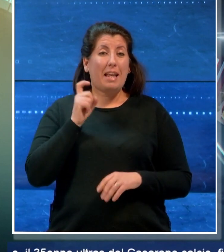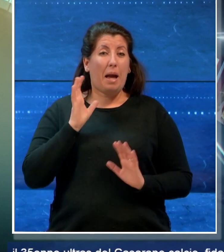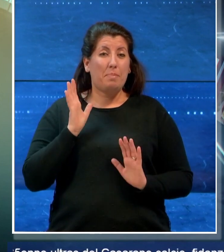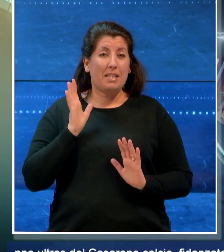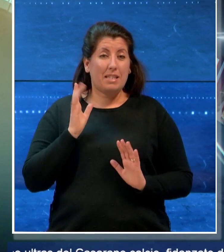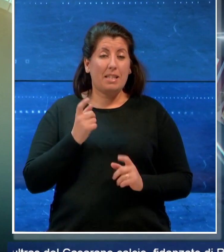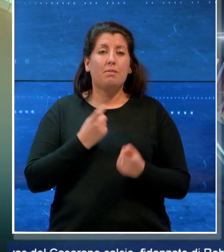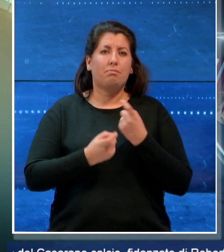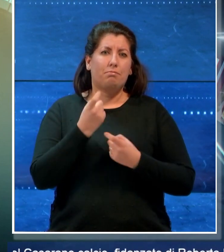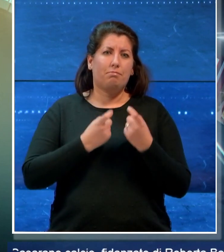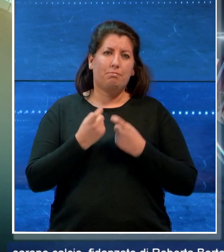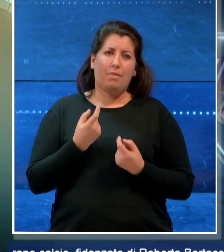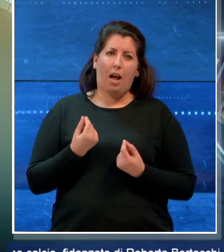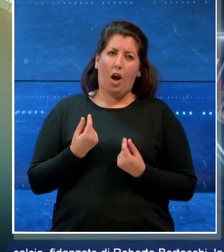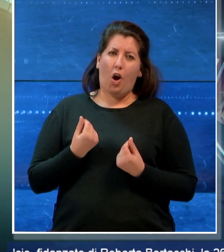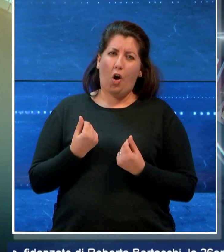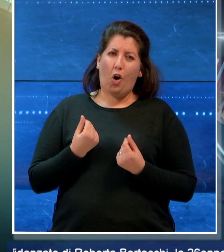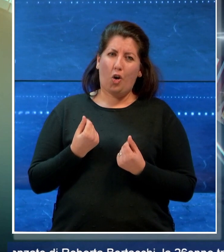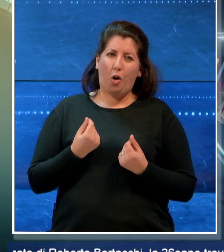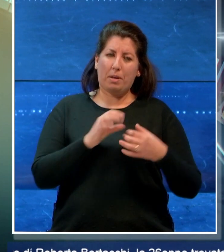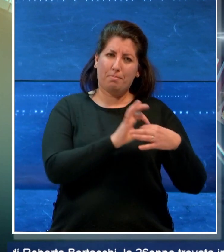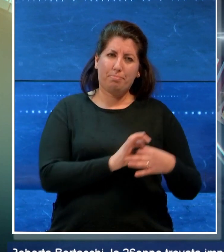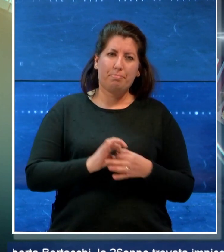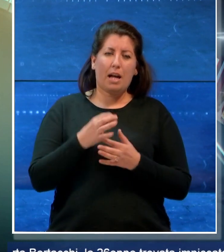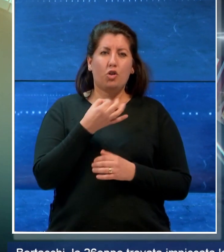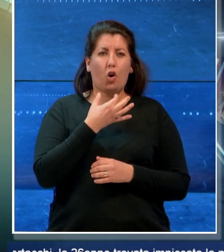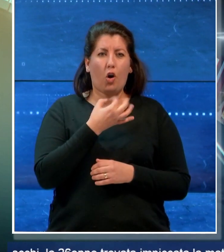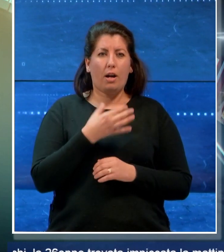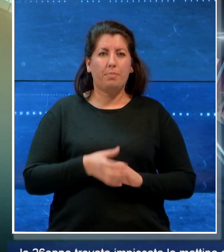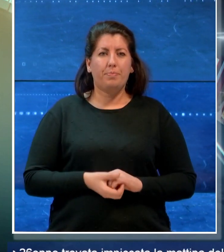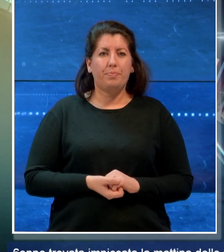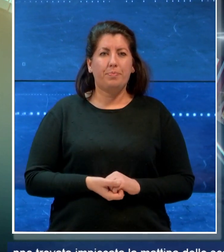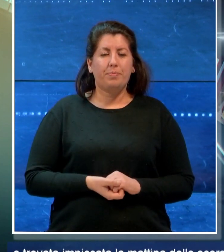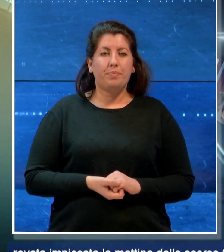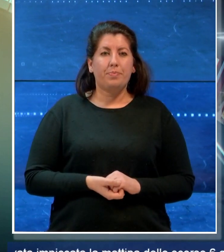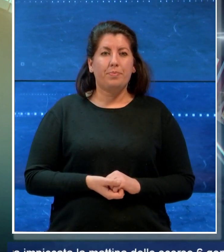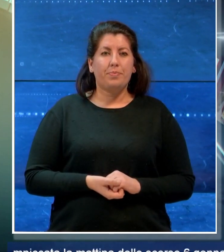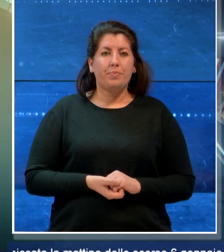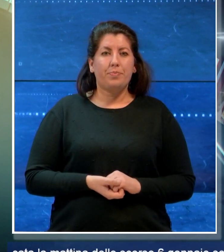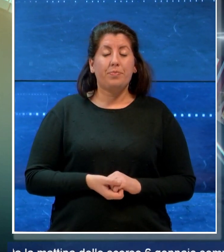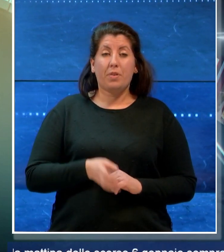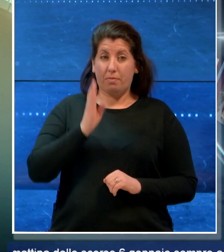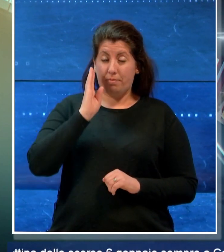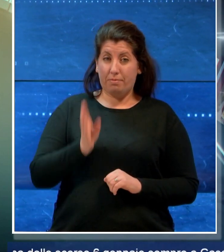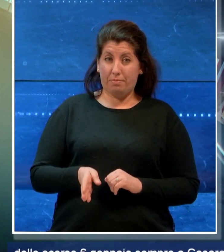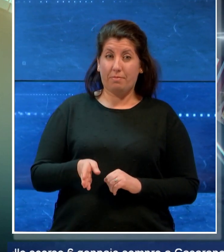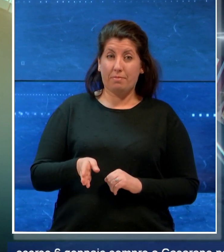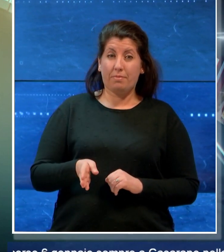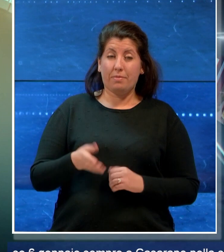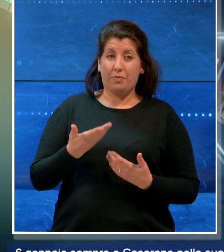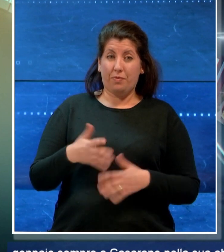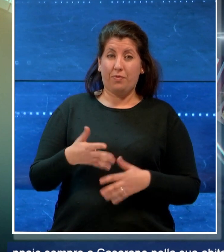economica legati alla droga. Tra i destinatari dell'ordinanza